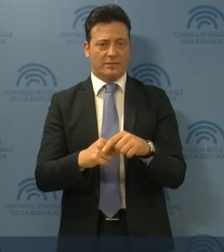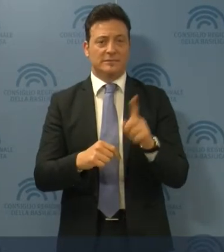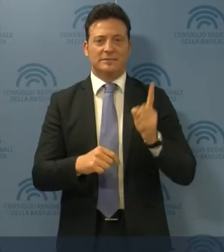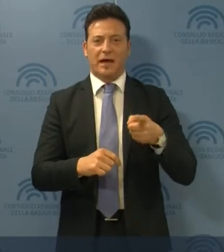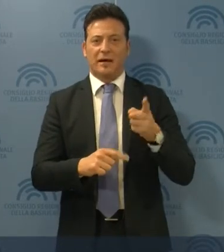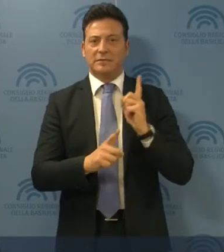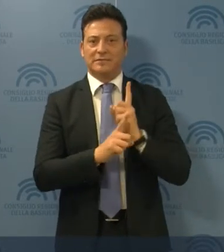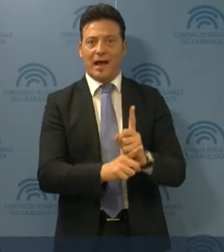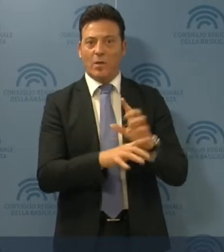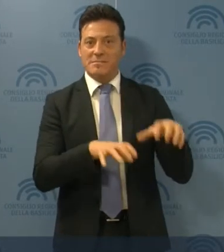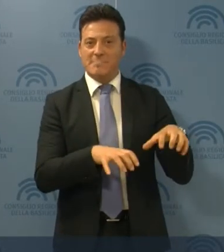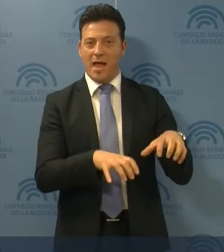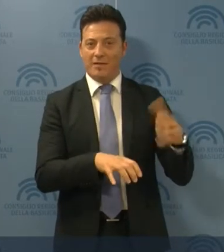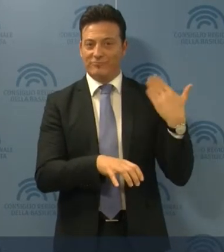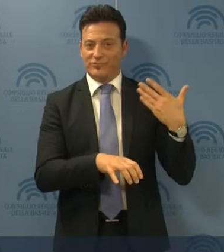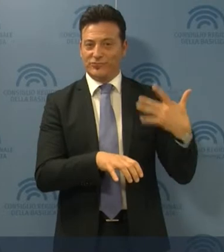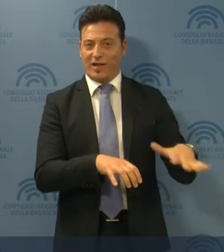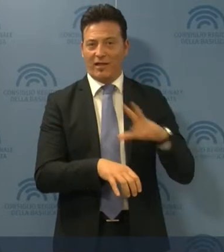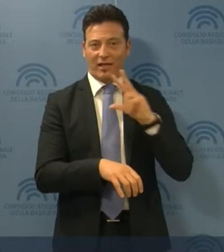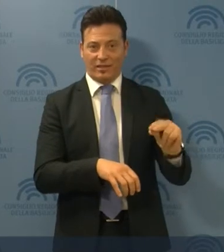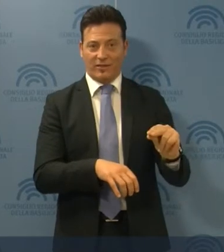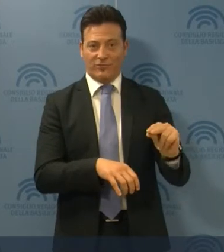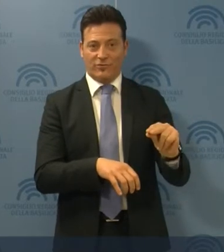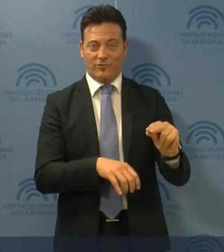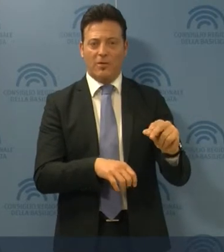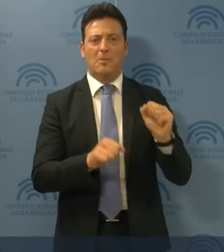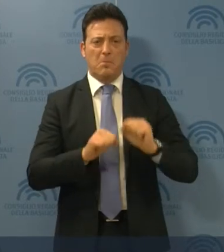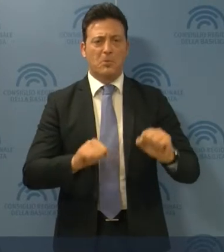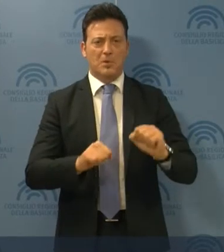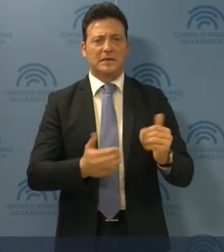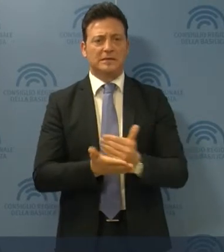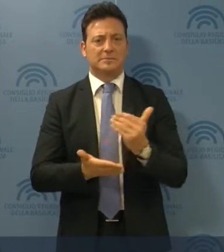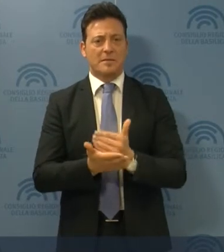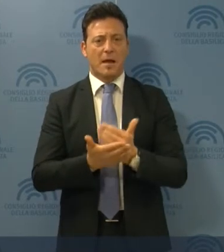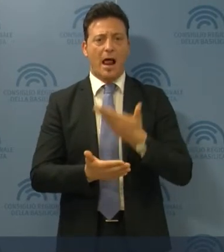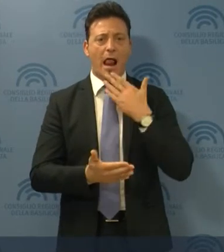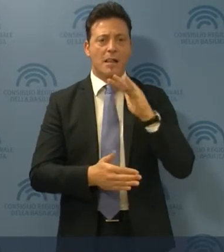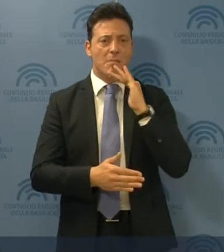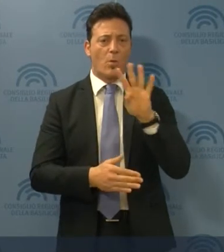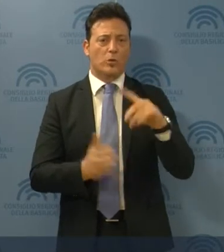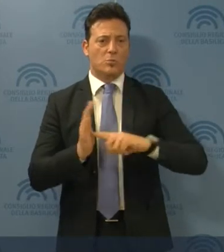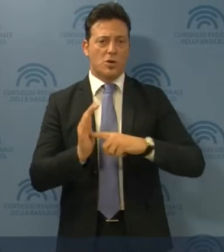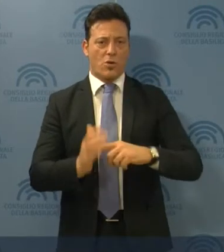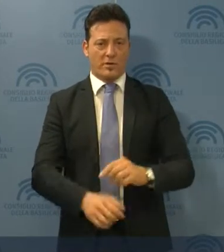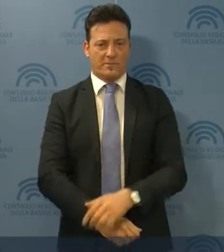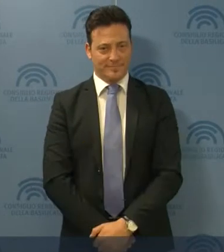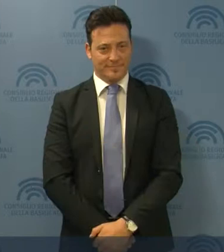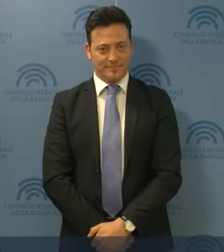avesse dato corso agli impegni assunti, ha aggiunto, avremmo potuto risparmiare almeno 4 milioni.